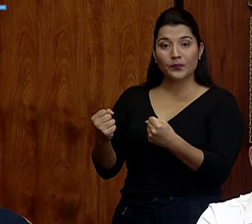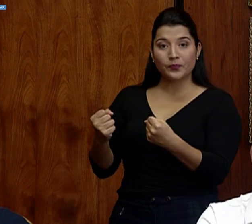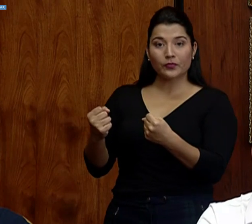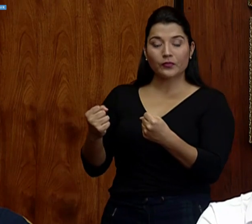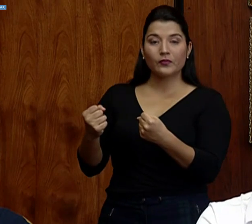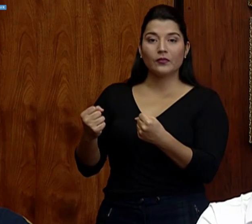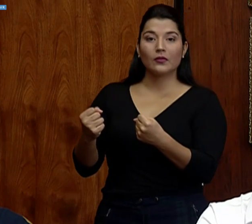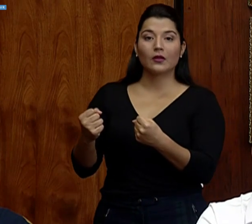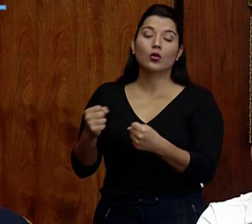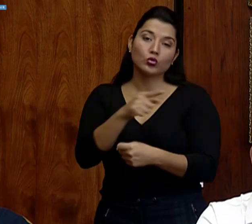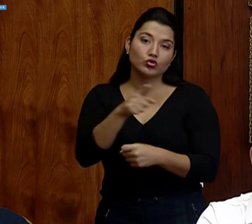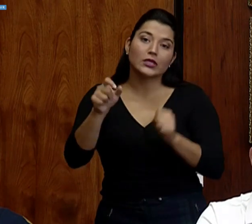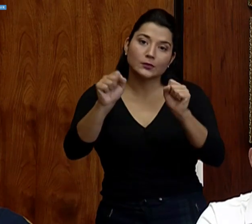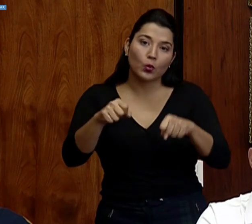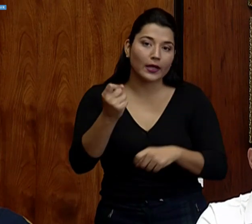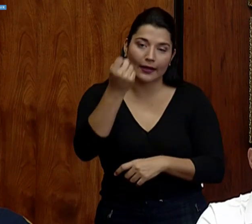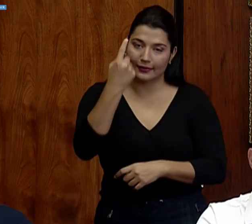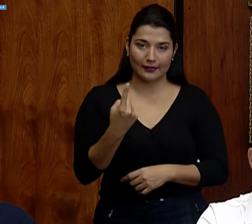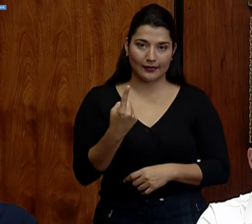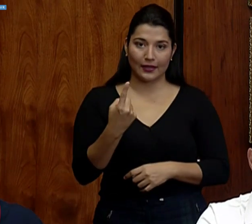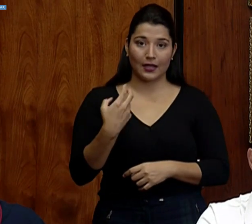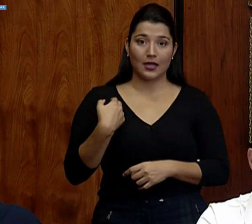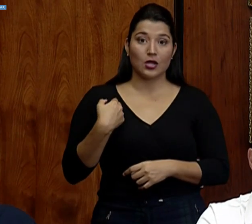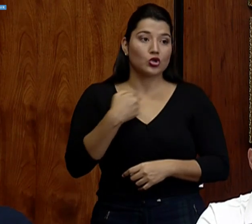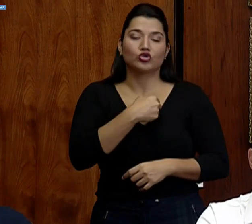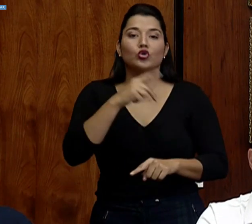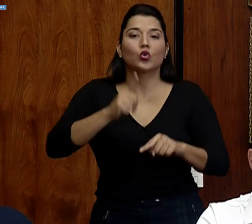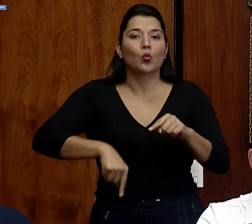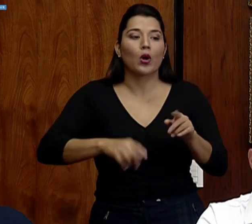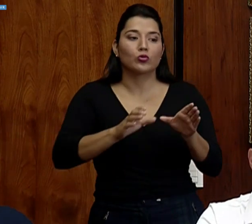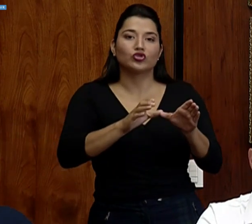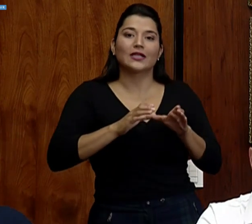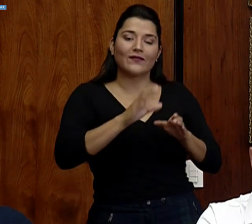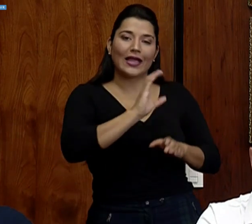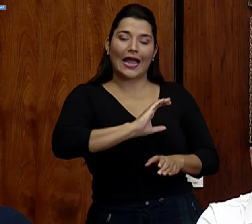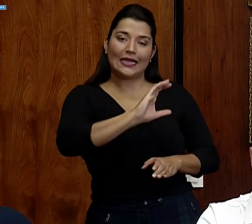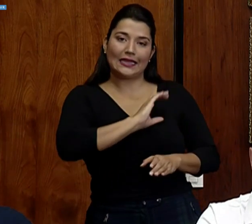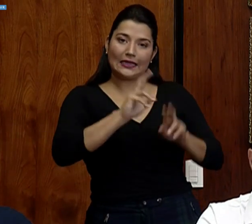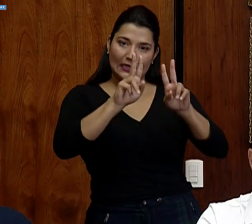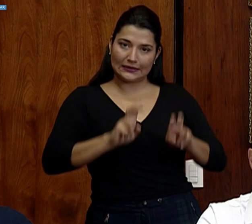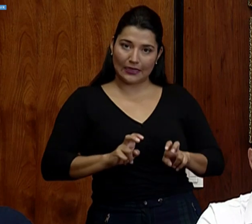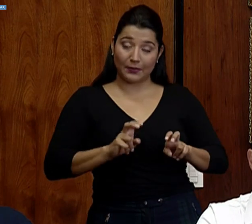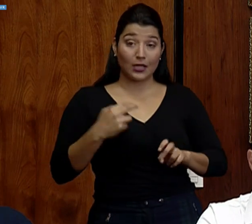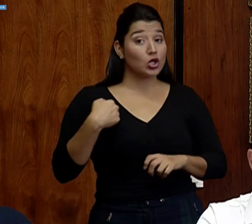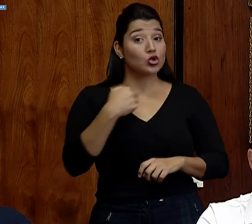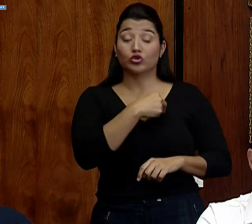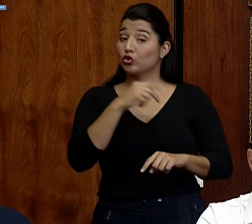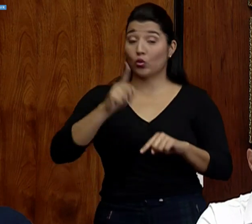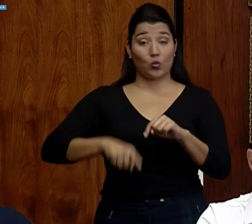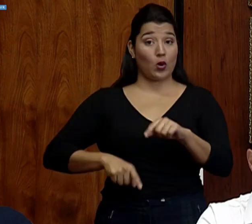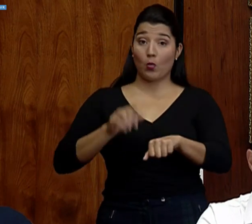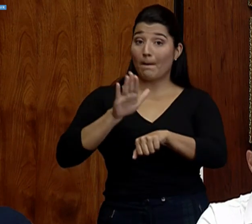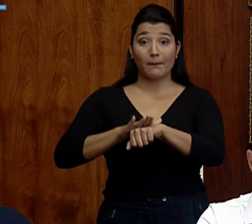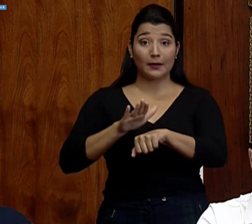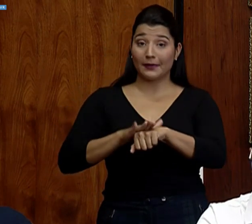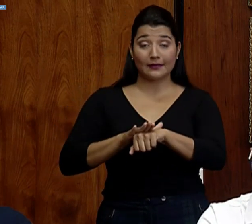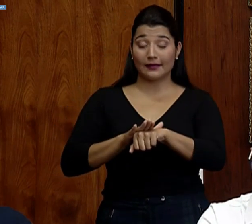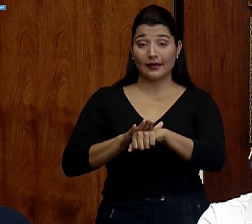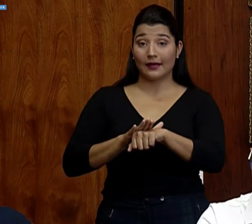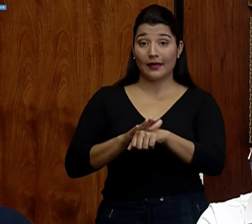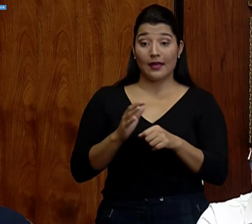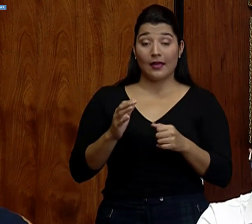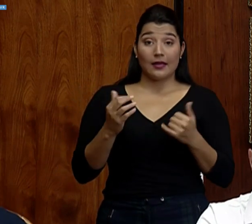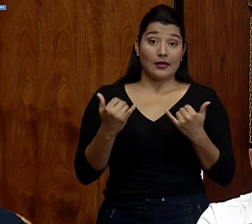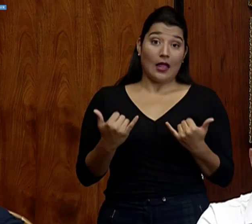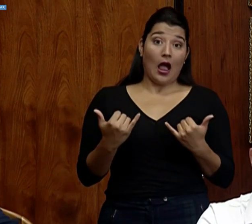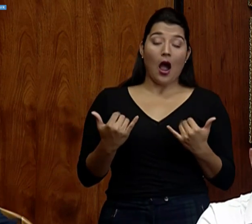comprenderán que eso no nos permite a nosotros certificar la calidad de la prueba. Y como les digo, no podemos permitir que eso tampoco se preste para